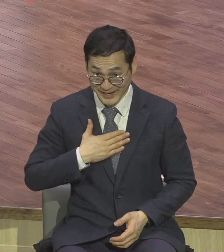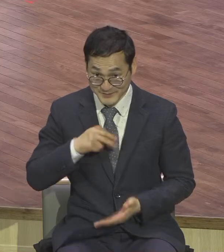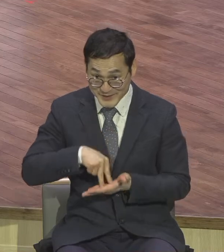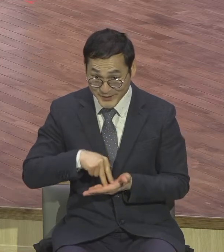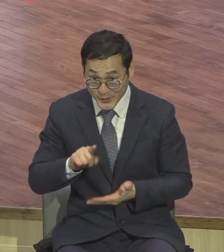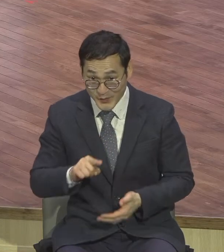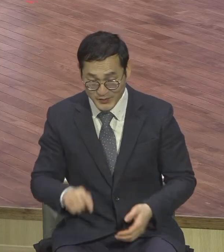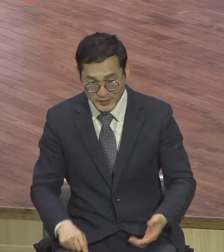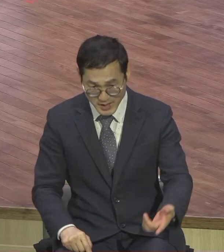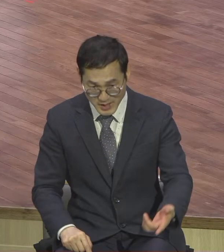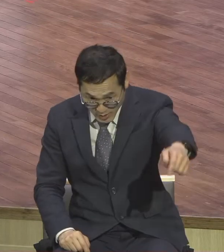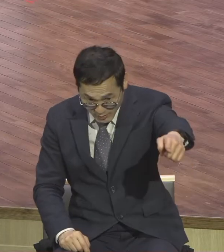엎드려 뻗쳐